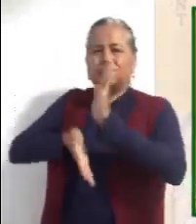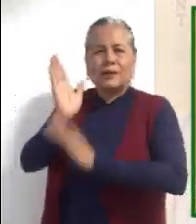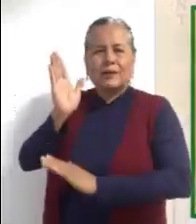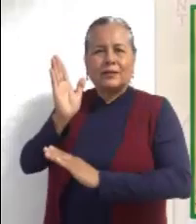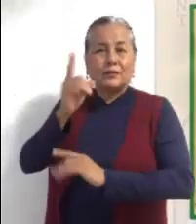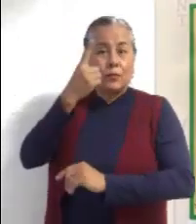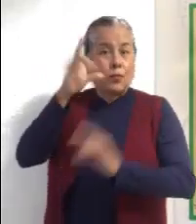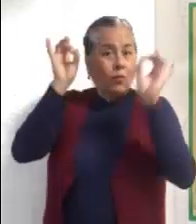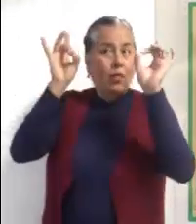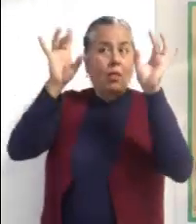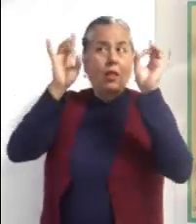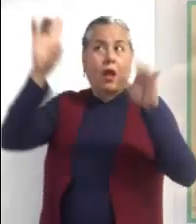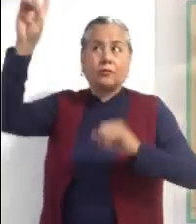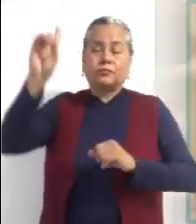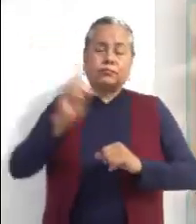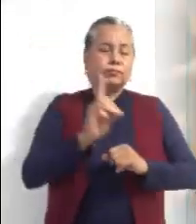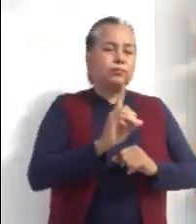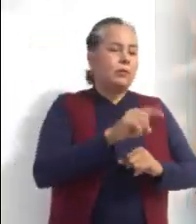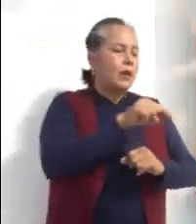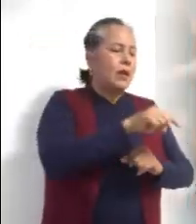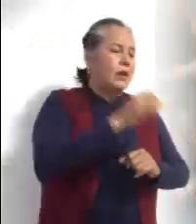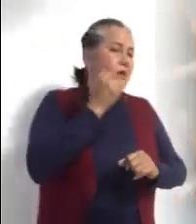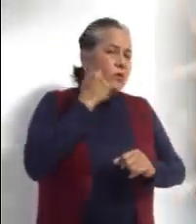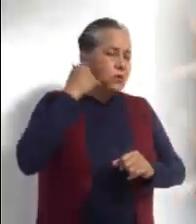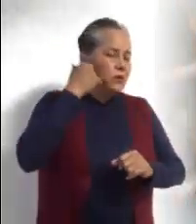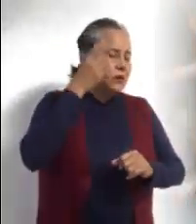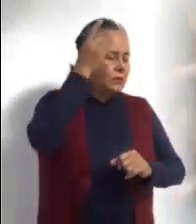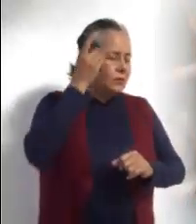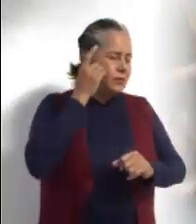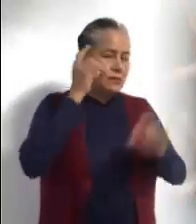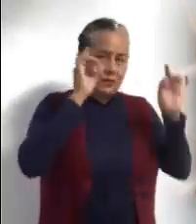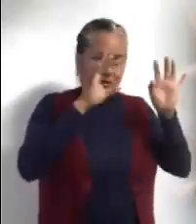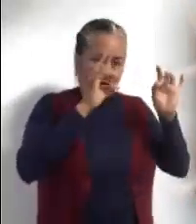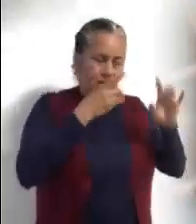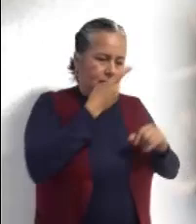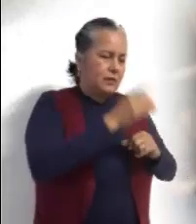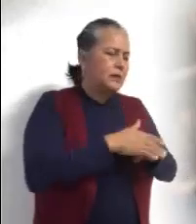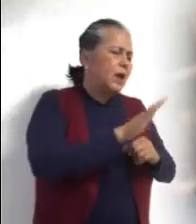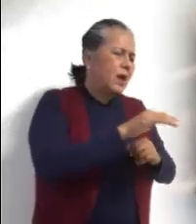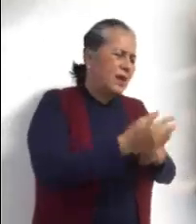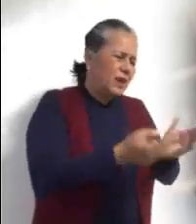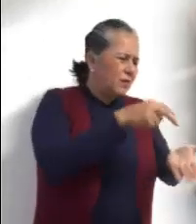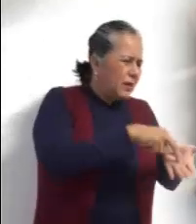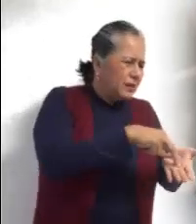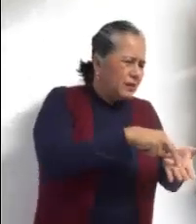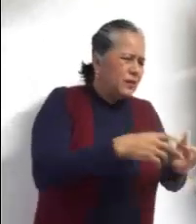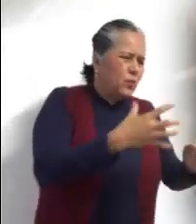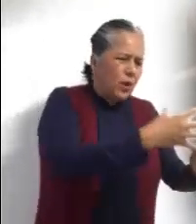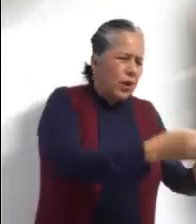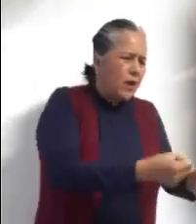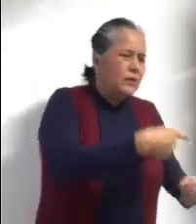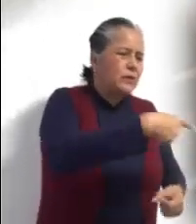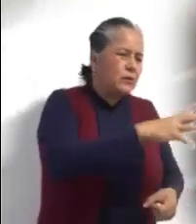el ángel del Señor se le apareció en sueños a José y le dijo Levántate, toma al niño y a su madre y huye a